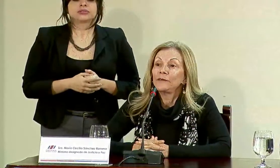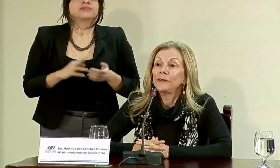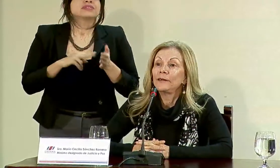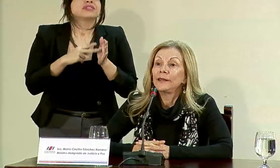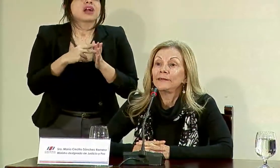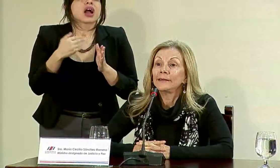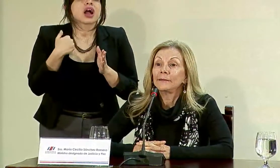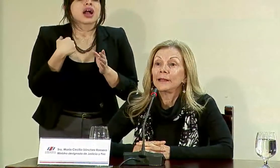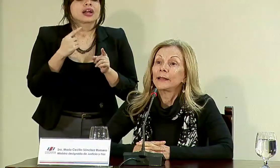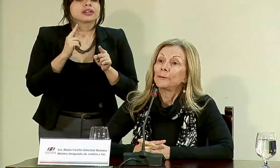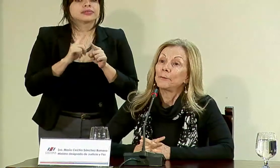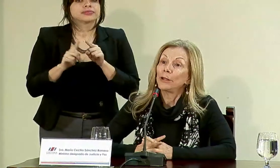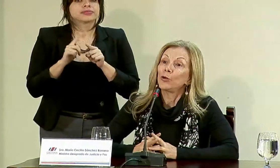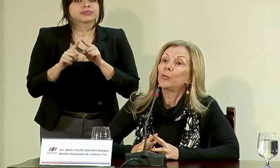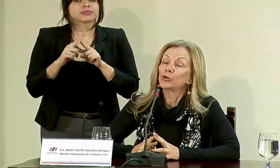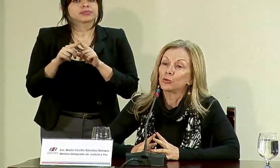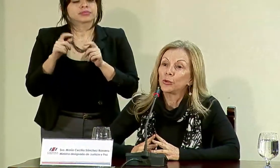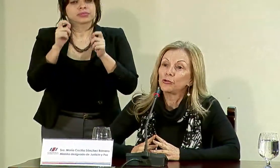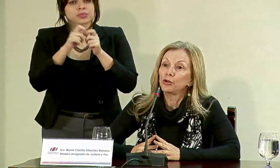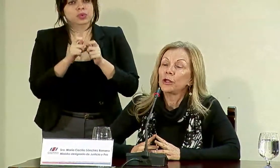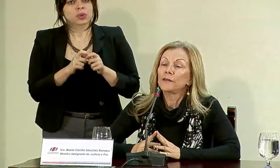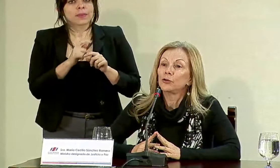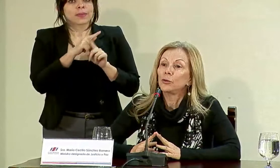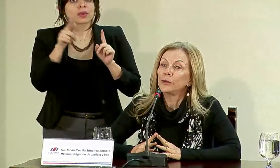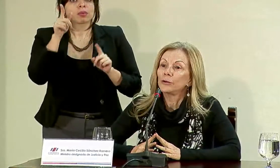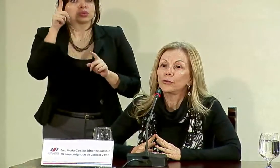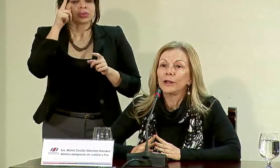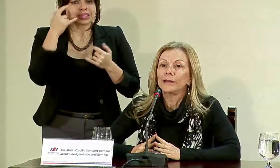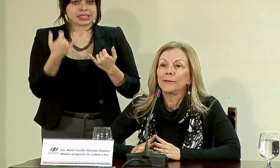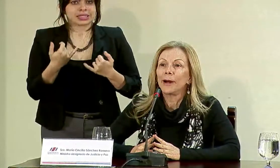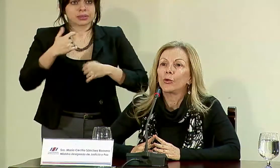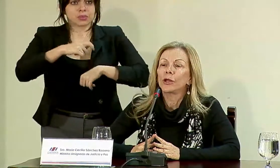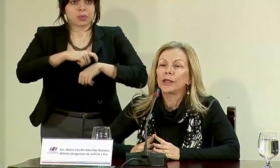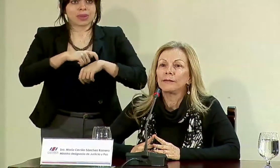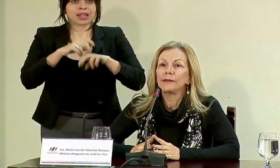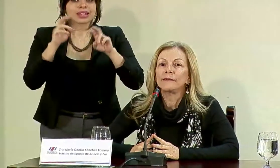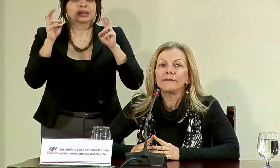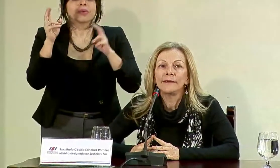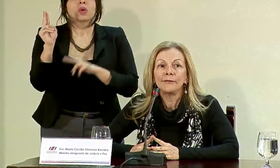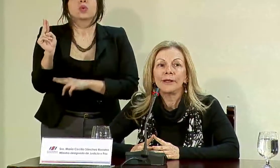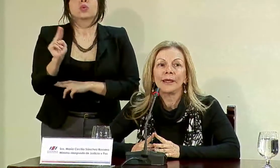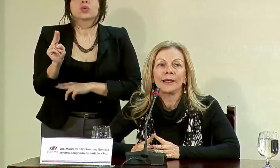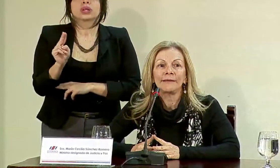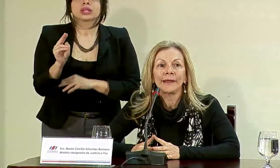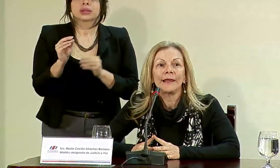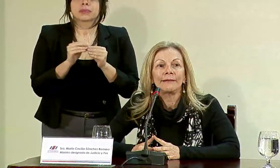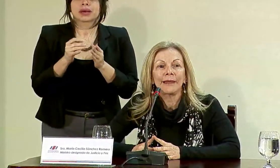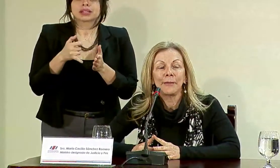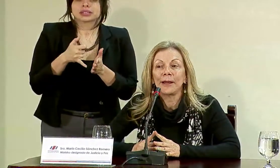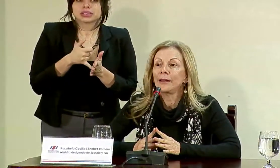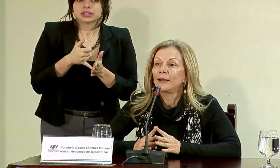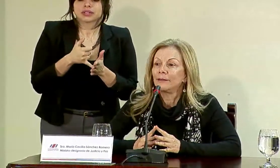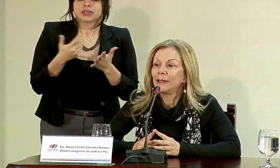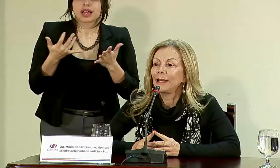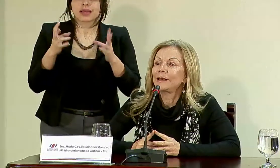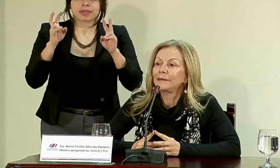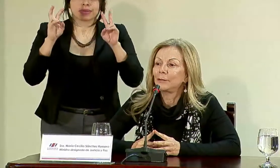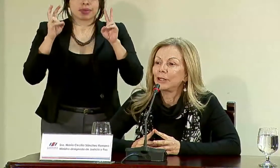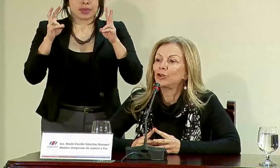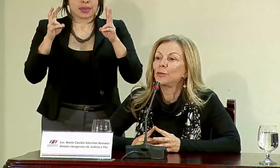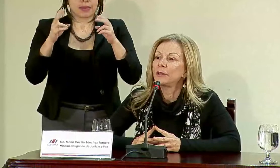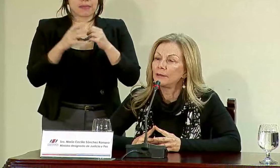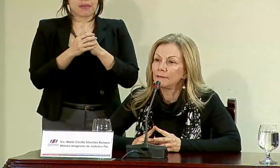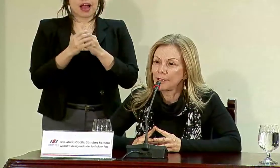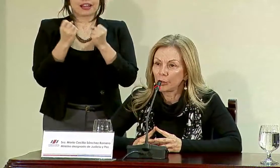decir, hay una serie de listas pero por supuesto en estos momentos el tema urgente y sensible es el tema del